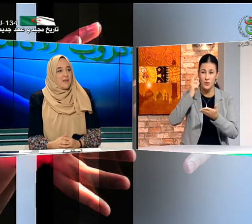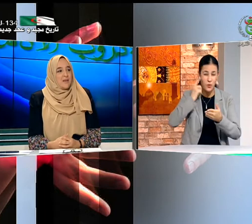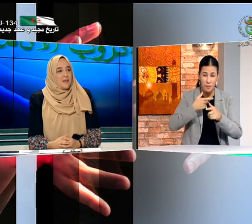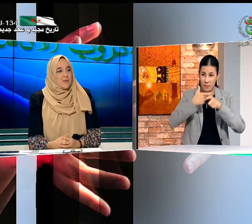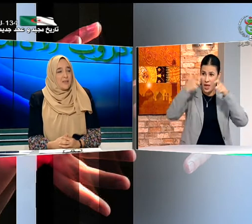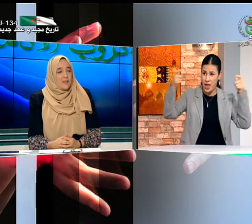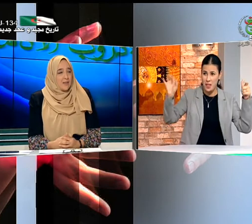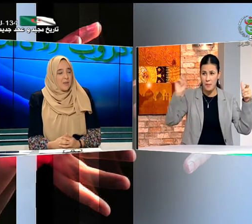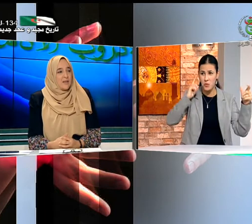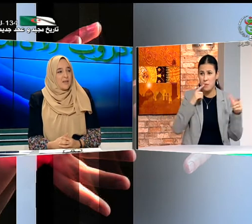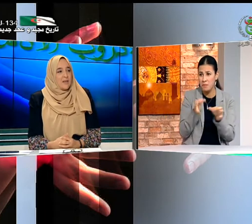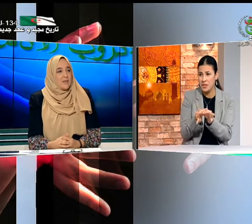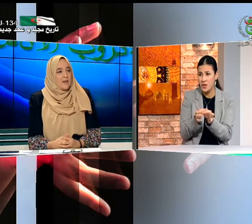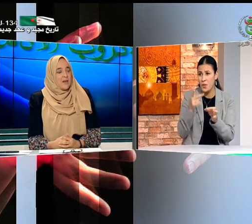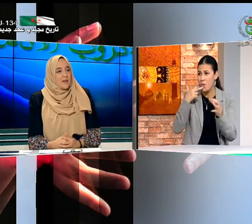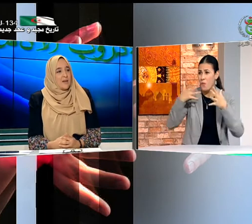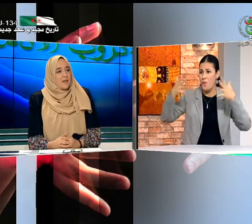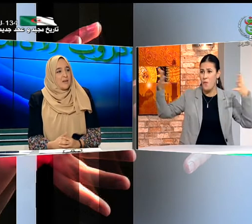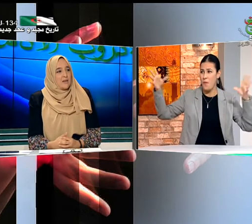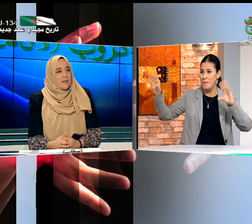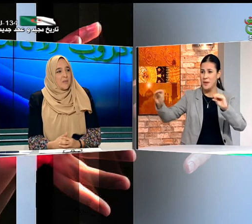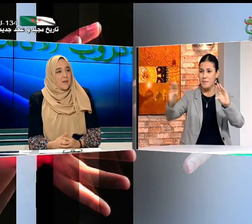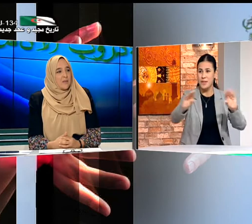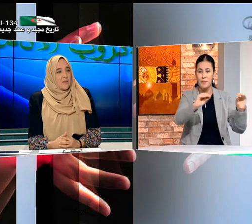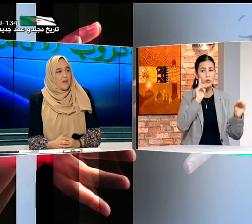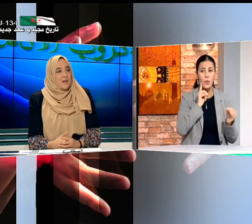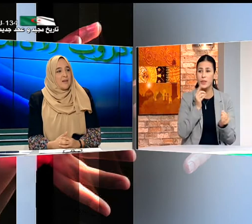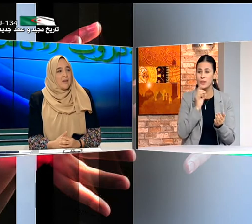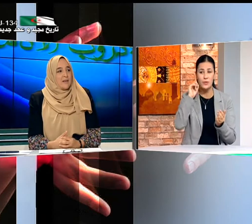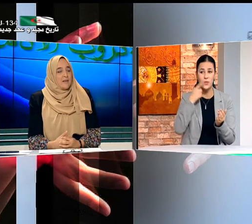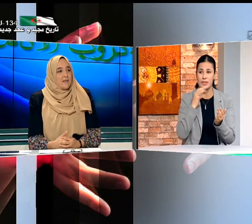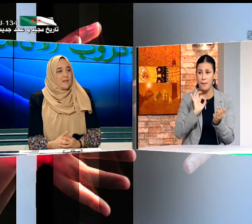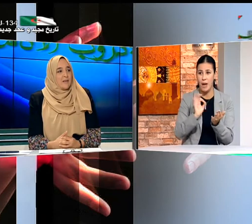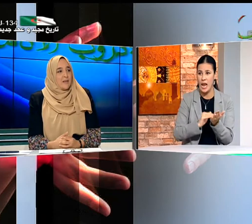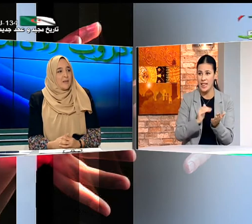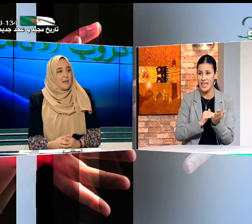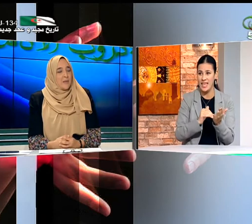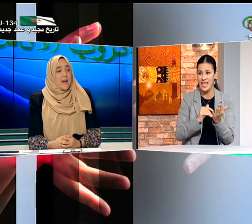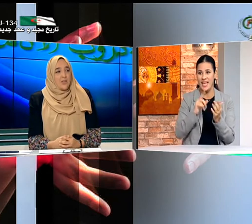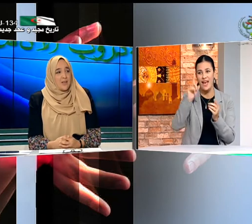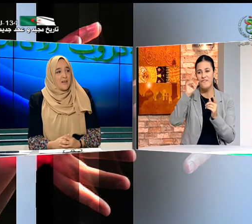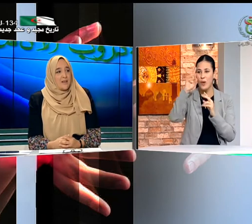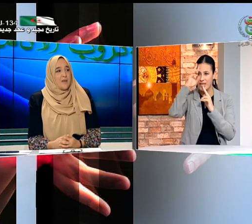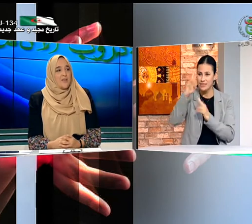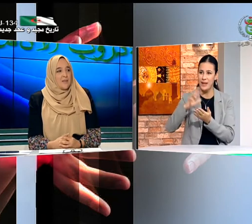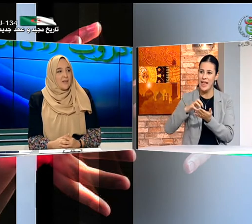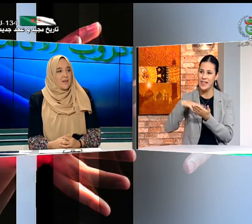نزع تلك المدرسة لبناء ذلك المكان والصرح يعني إحنا بحاجة إلى إضافة مدارس